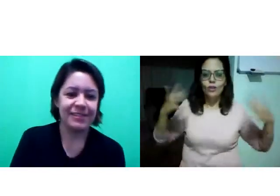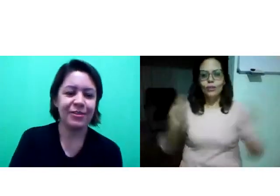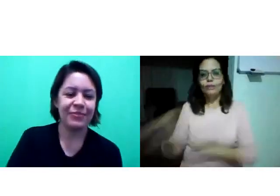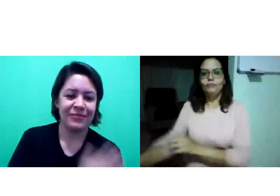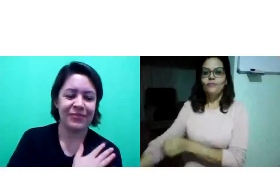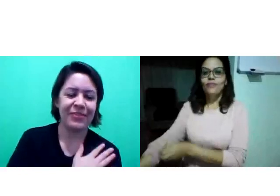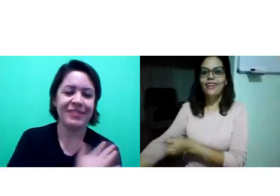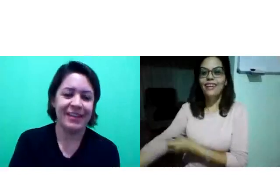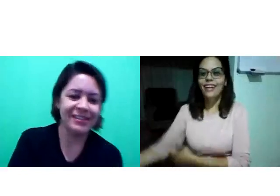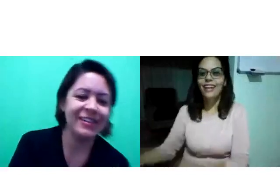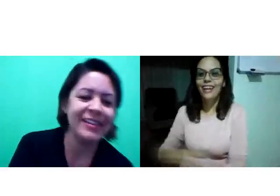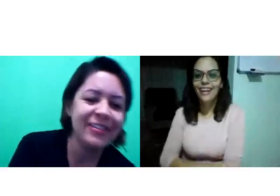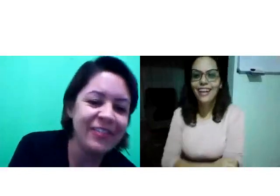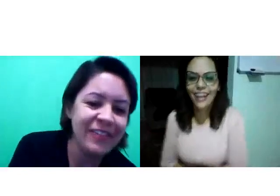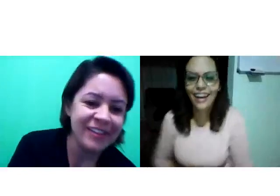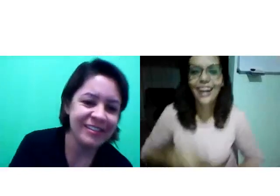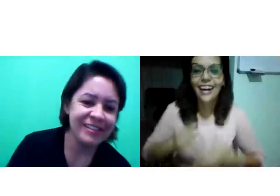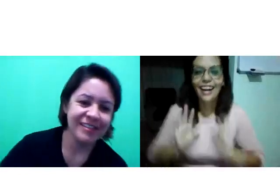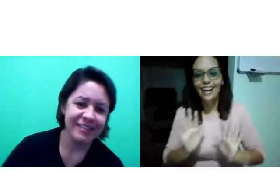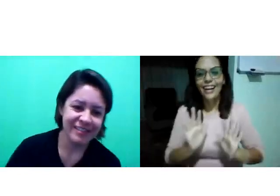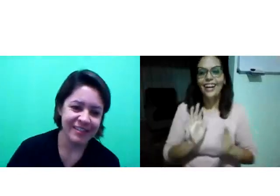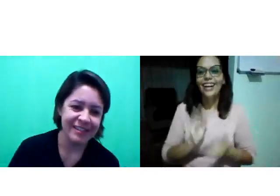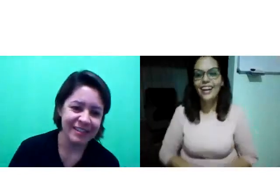Estou viva, voltei, estou aqui novamente.